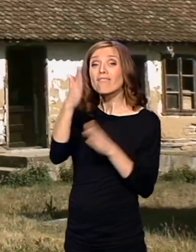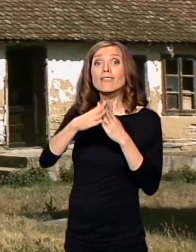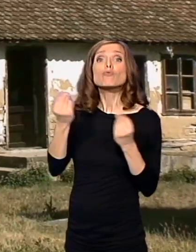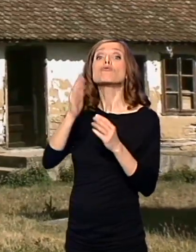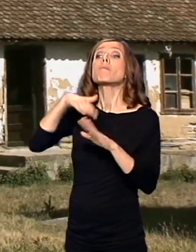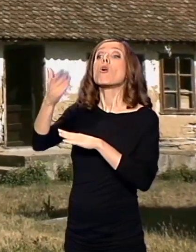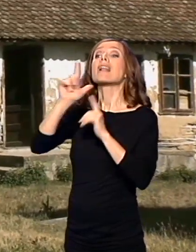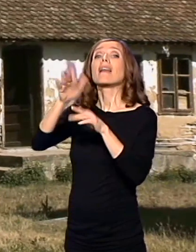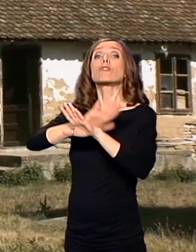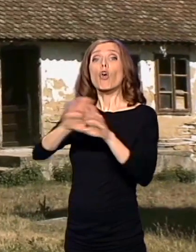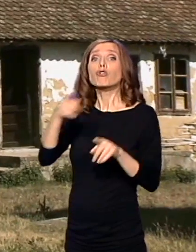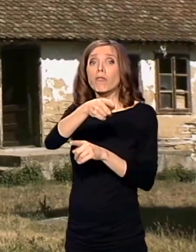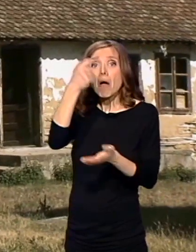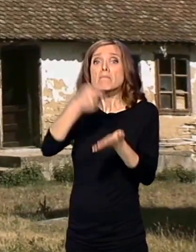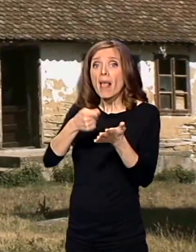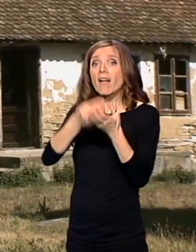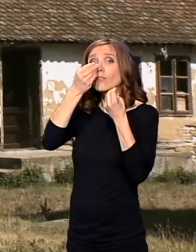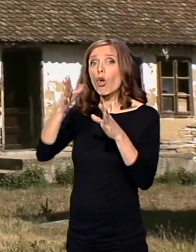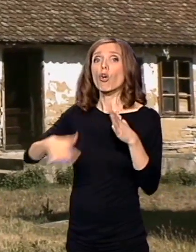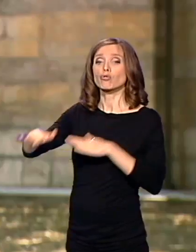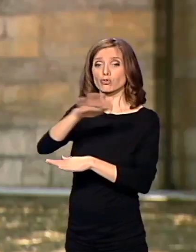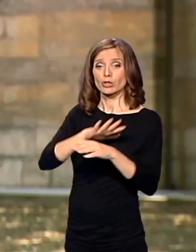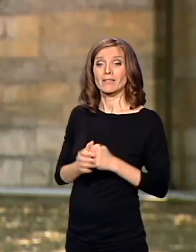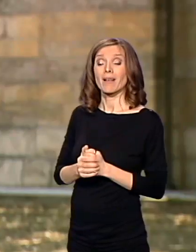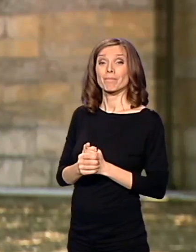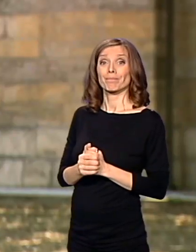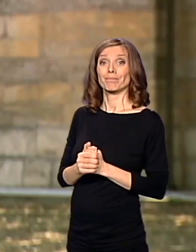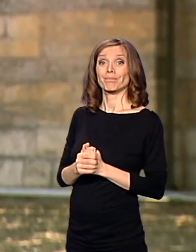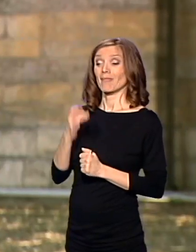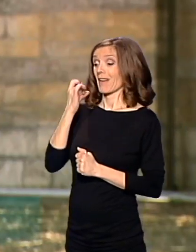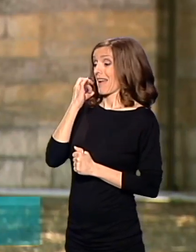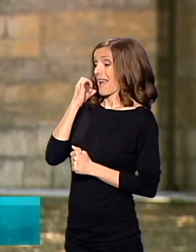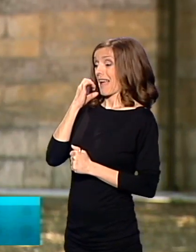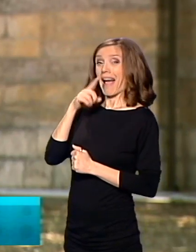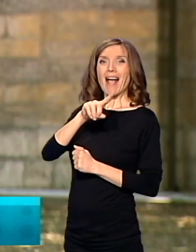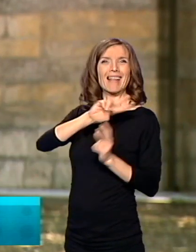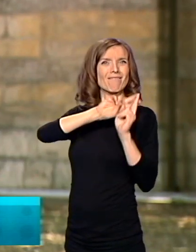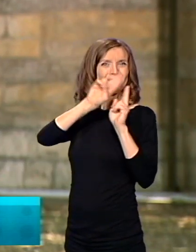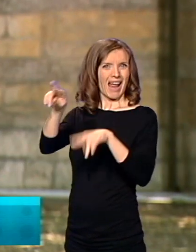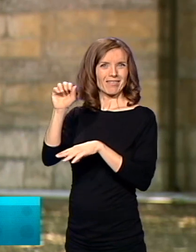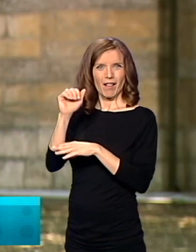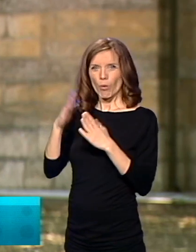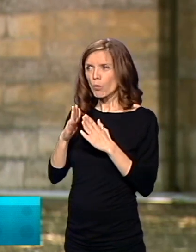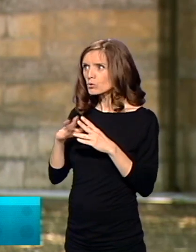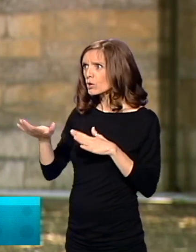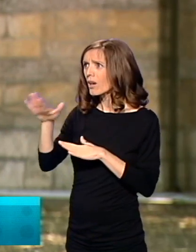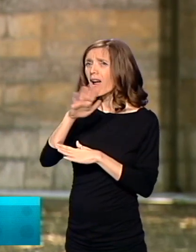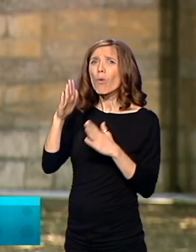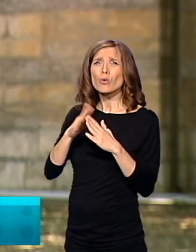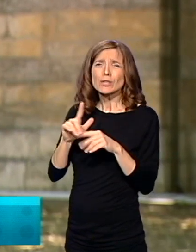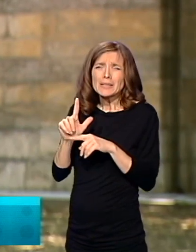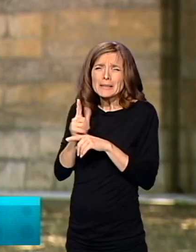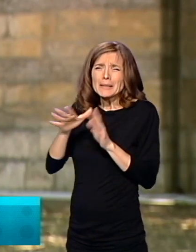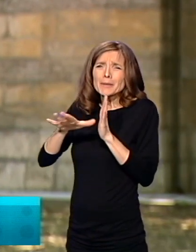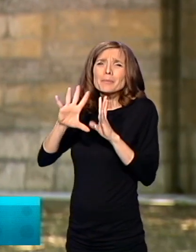Kada su se vratili, zatekli su prazne kuće. Na kućama nije bilo prozora, nije bilo vrata, sve je bilo